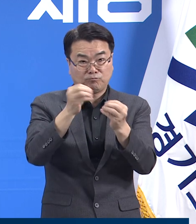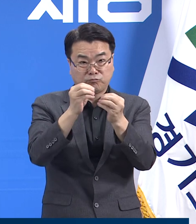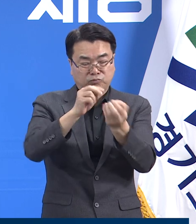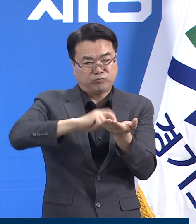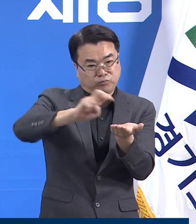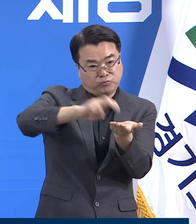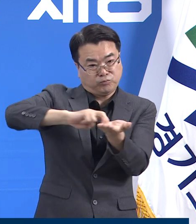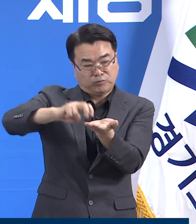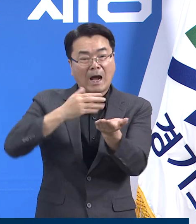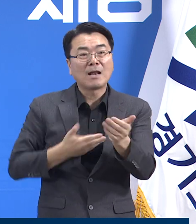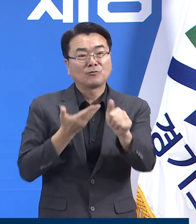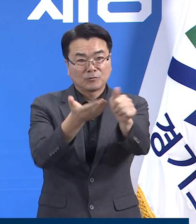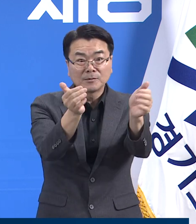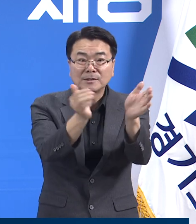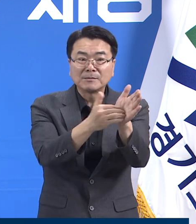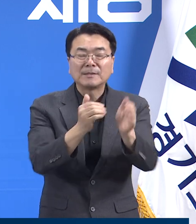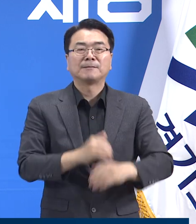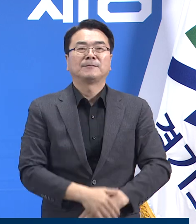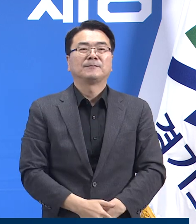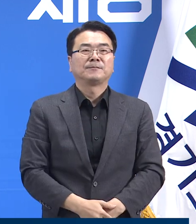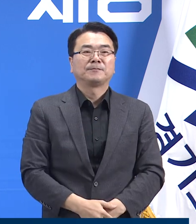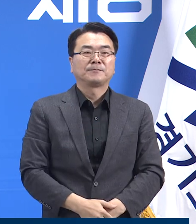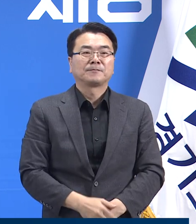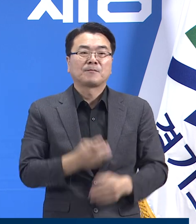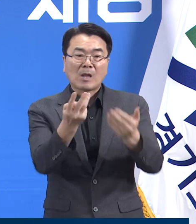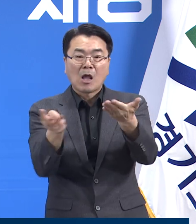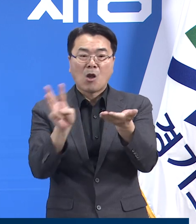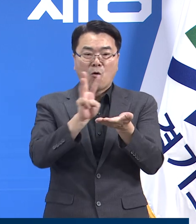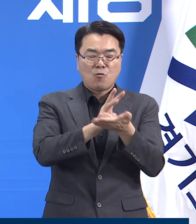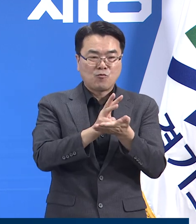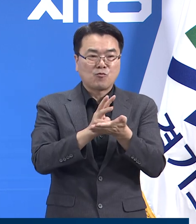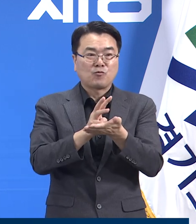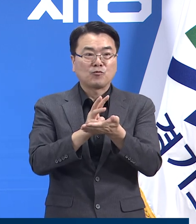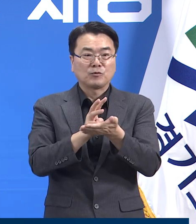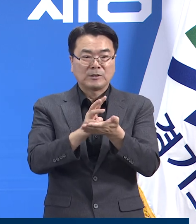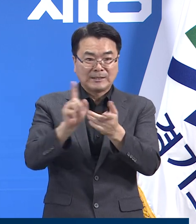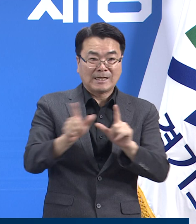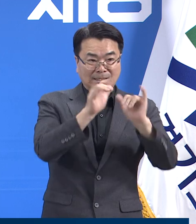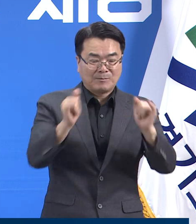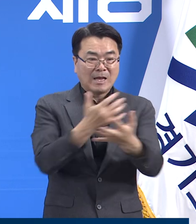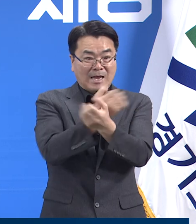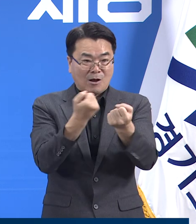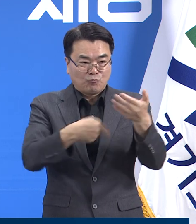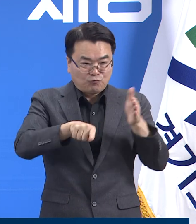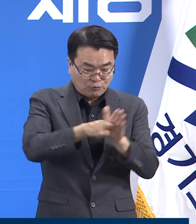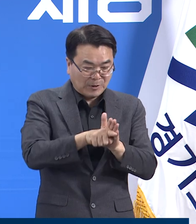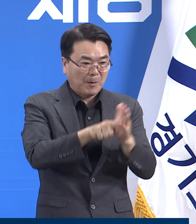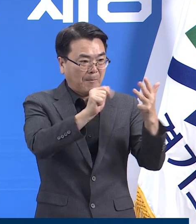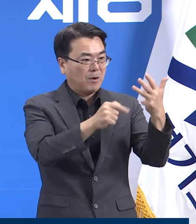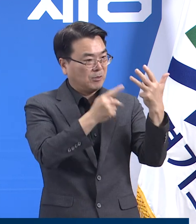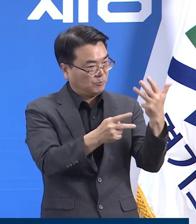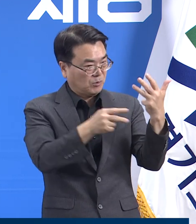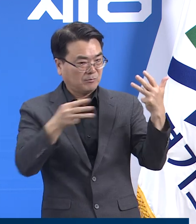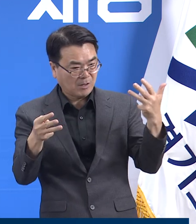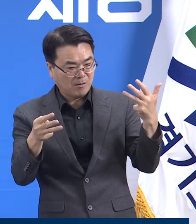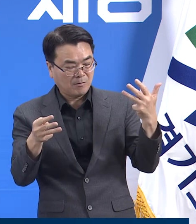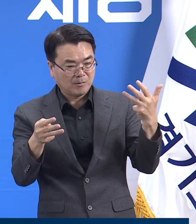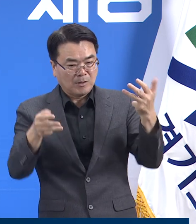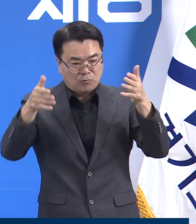안내를 완료했습니다. 수도권 사전 예약은 8월 3일 20시부터 4일 날